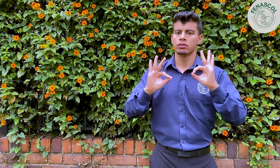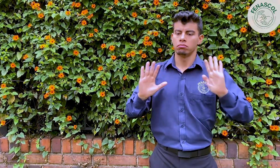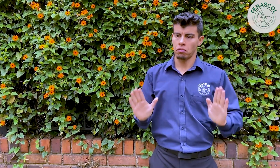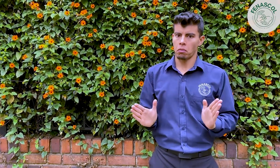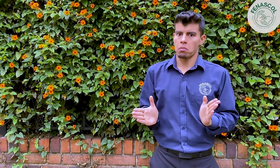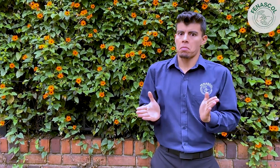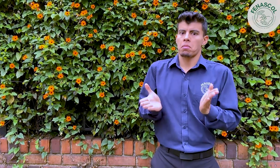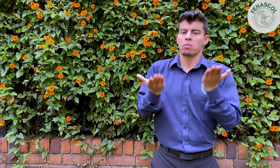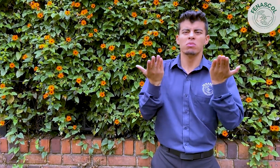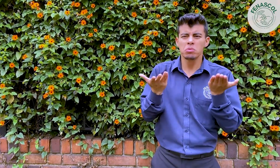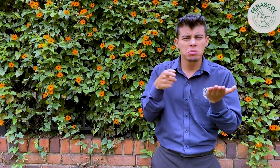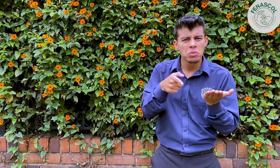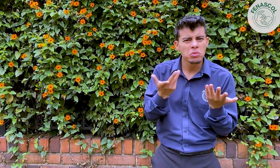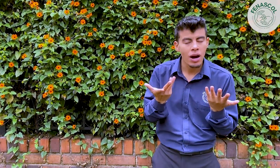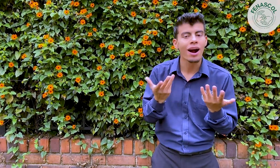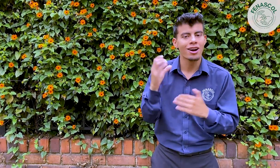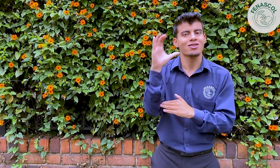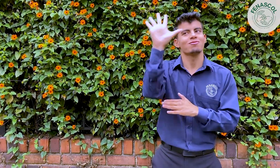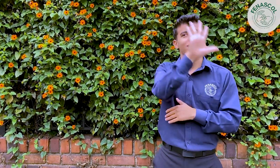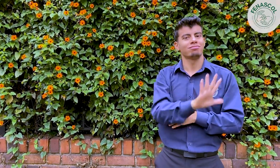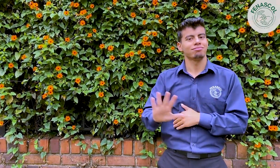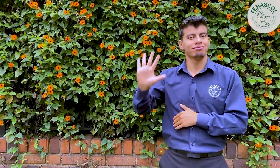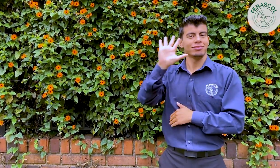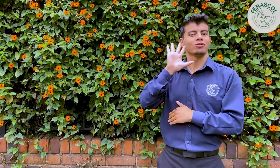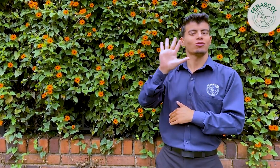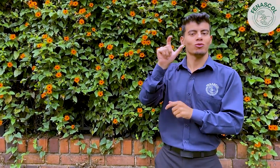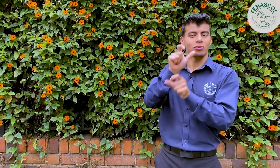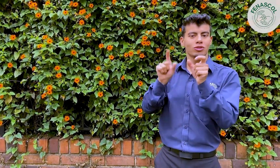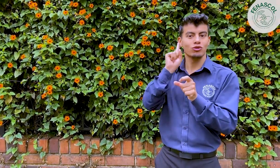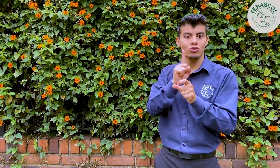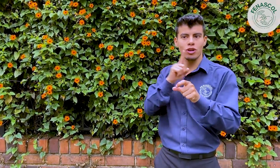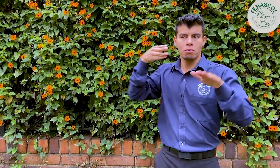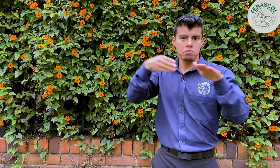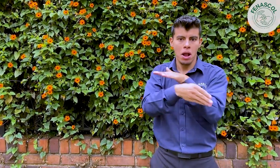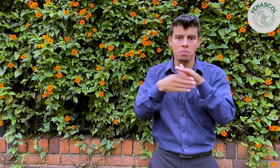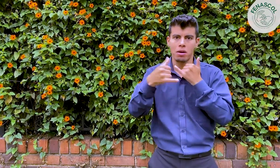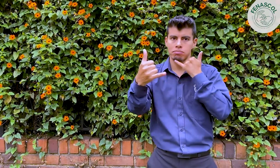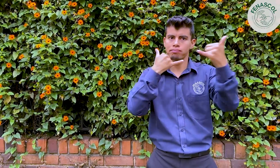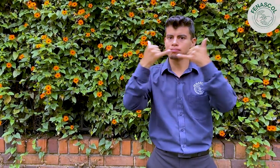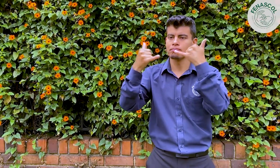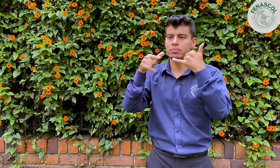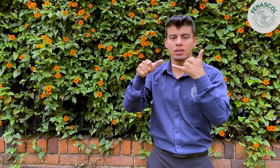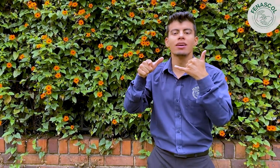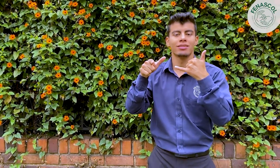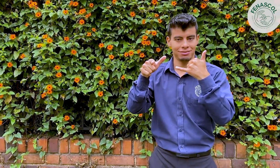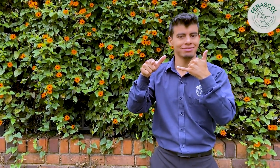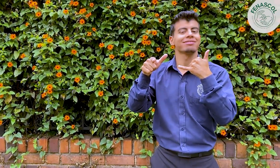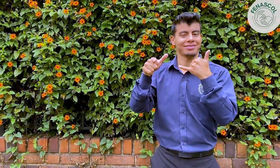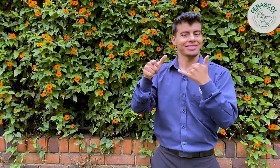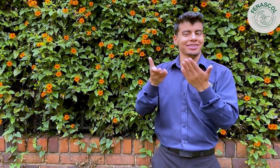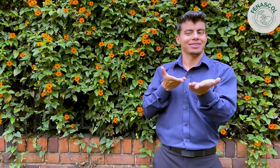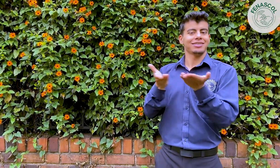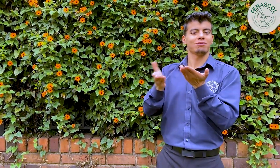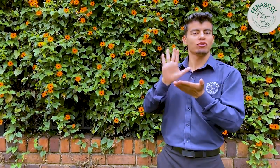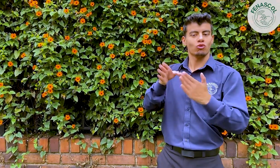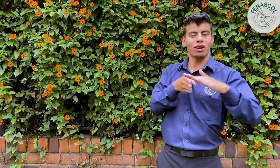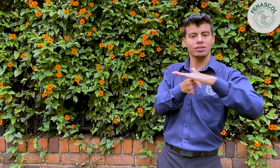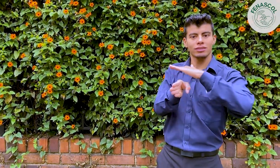mejorando los servicios en torno a la calidad, para beneficio de las personas sordas de todo el país, contribuyendo a la accesibilidad de la comunidad.